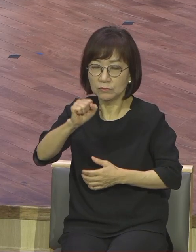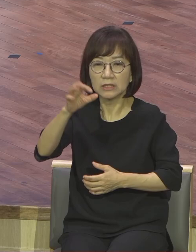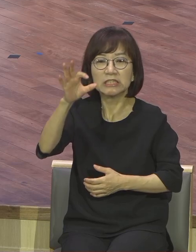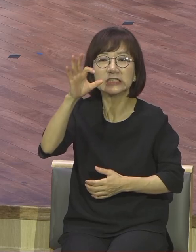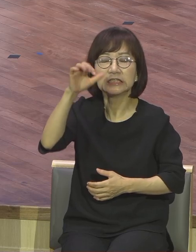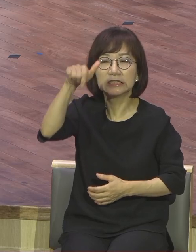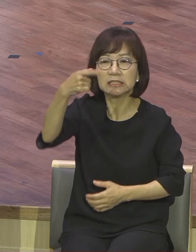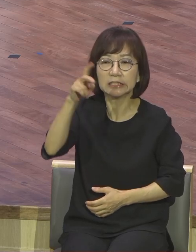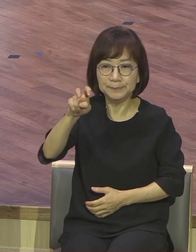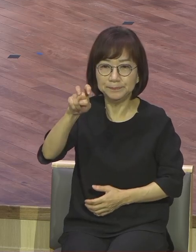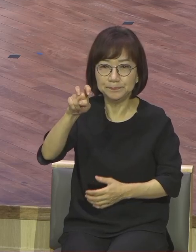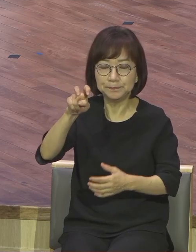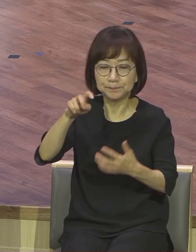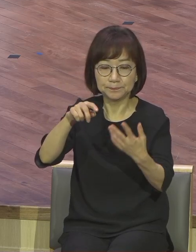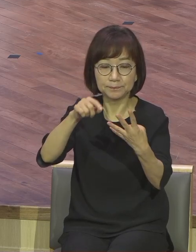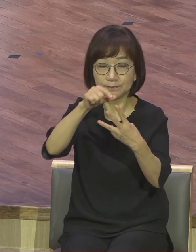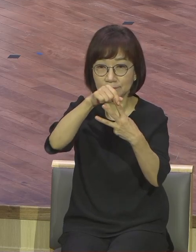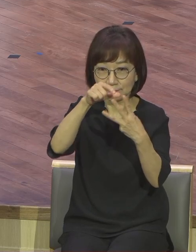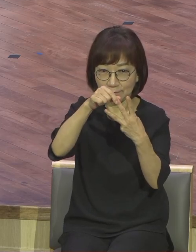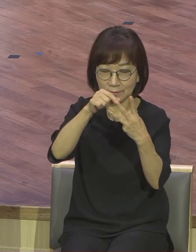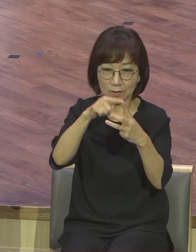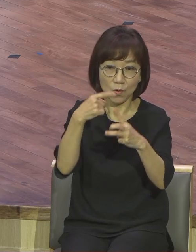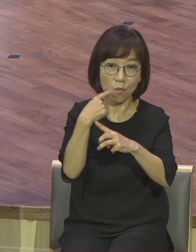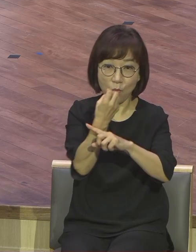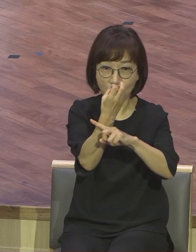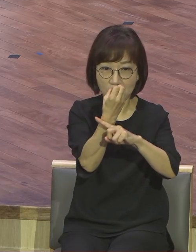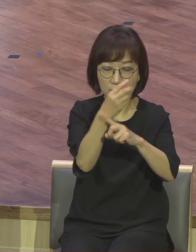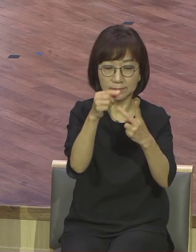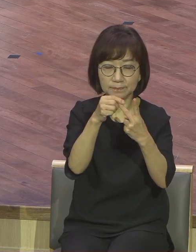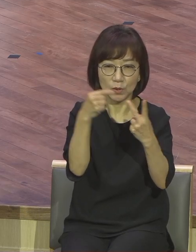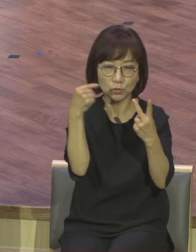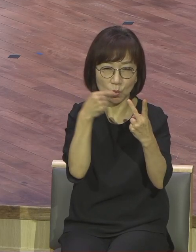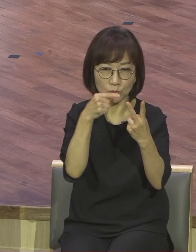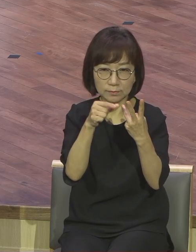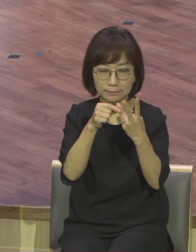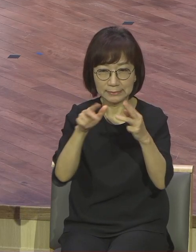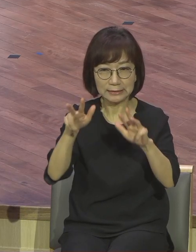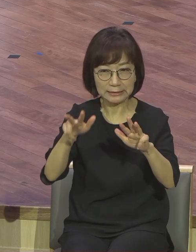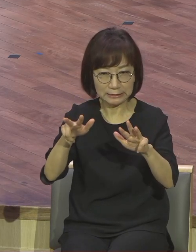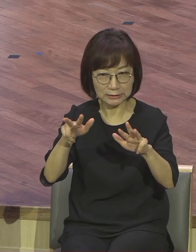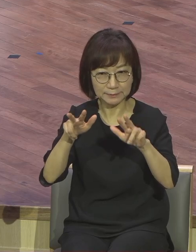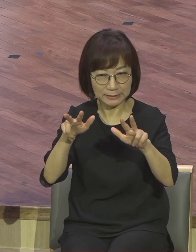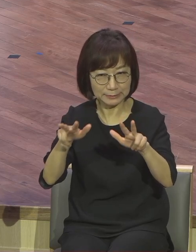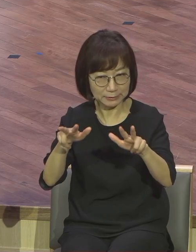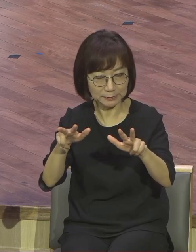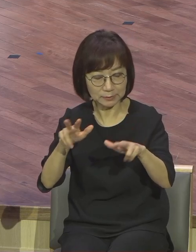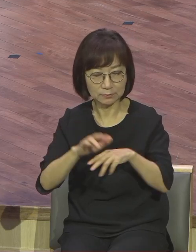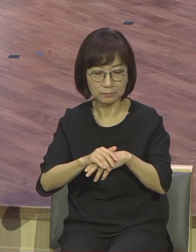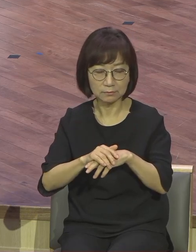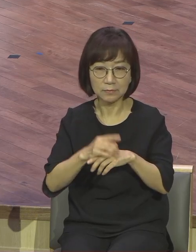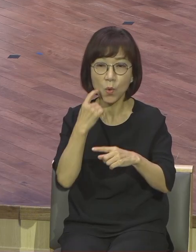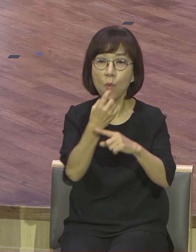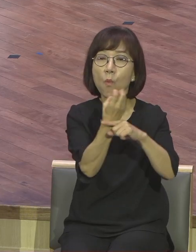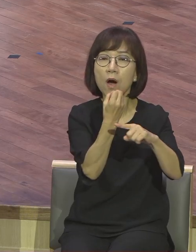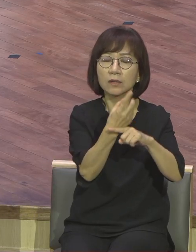소금 지금 이 강의를 재밌게 듣고 황금은 경제 소금은 건강